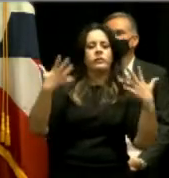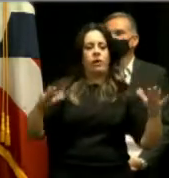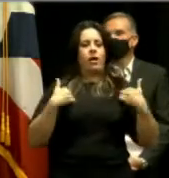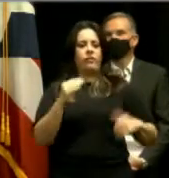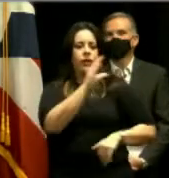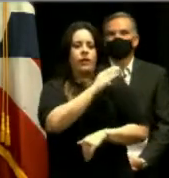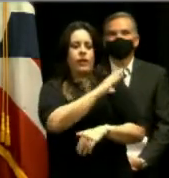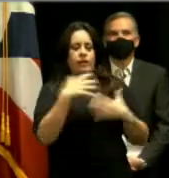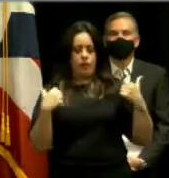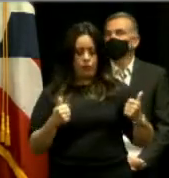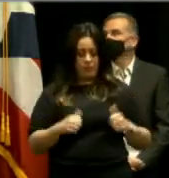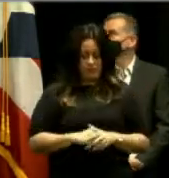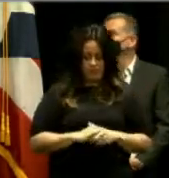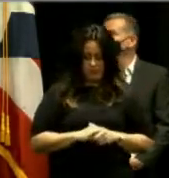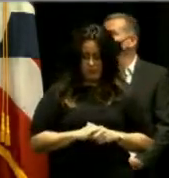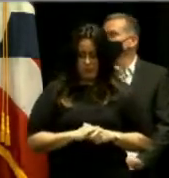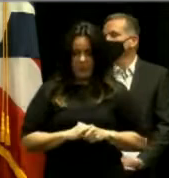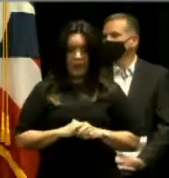salud.